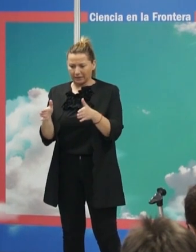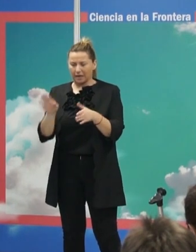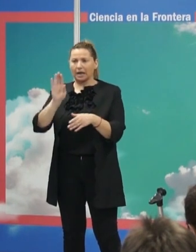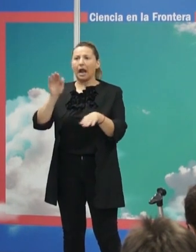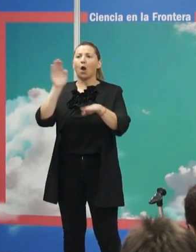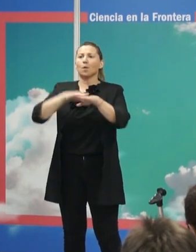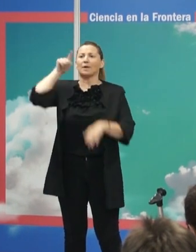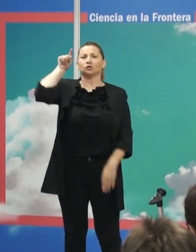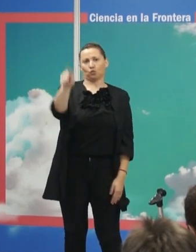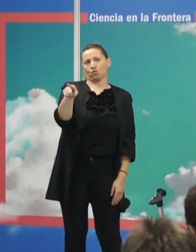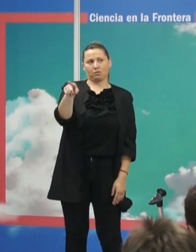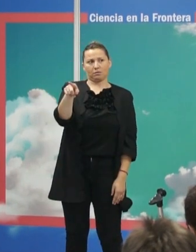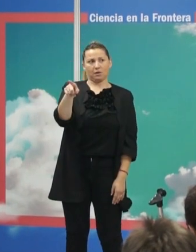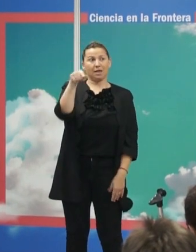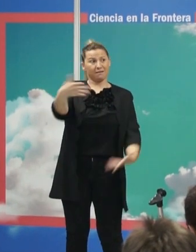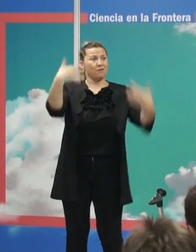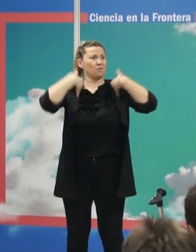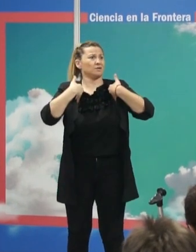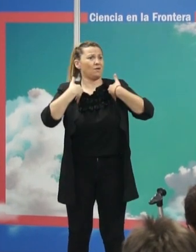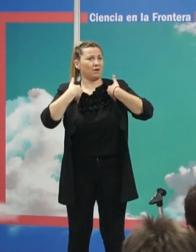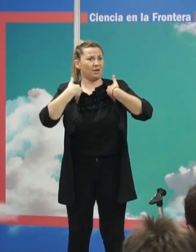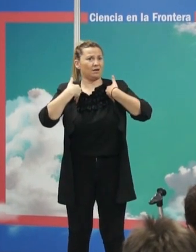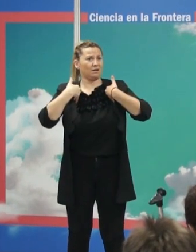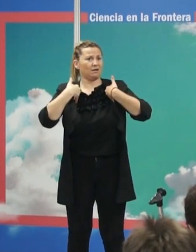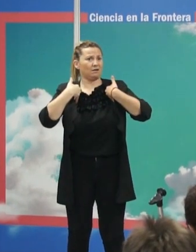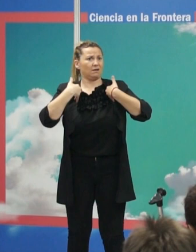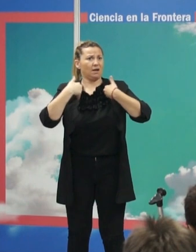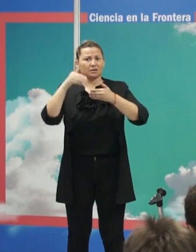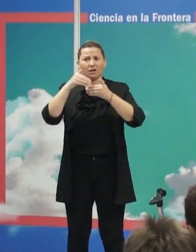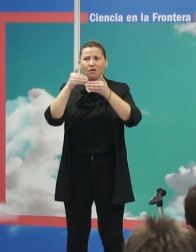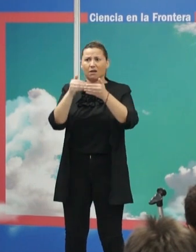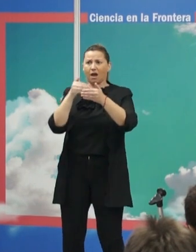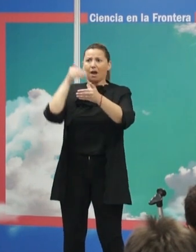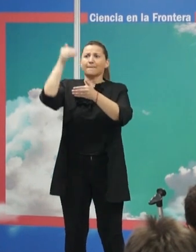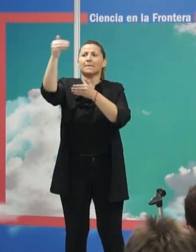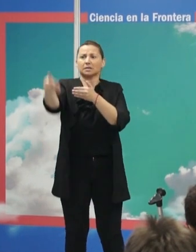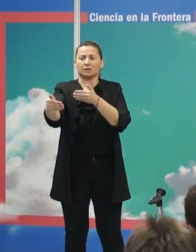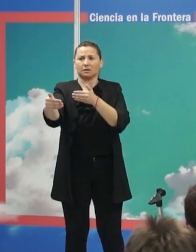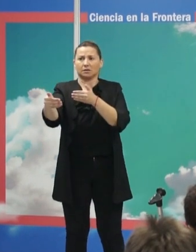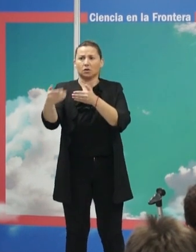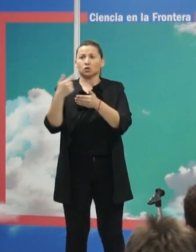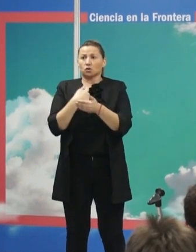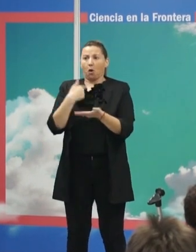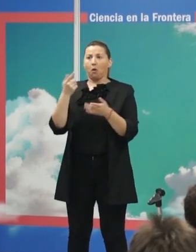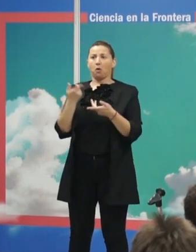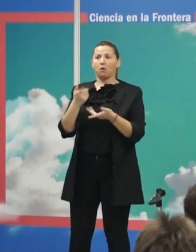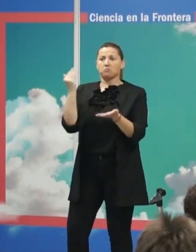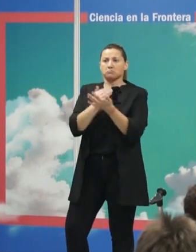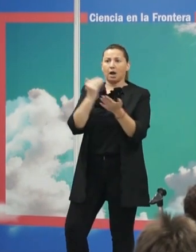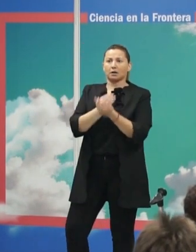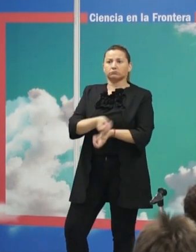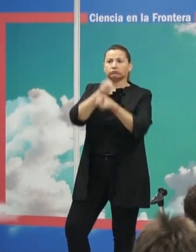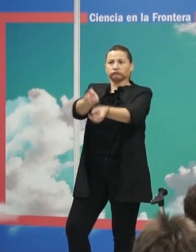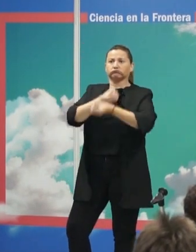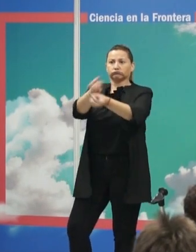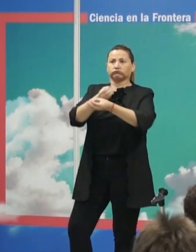del que no llega hasta ahora esa responsabilidad ha sido traspasada al que tenía la barrera yo doy la clase la doy como la doy